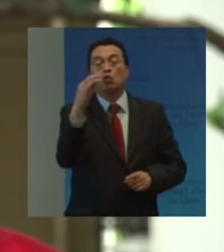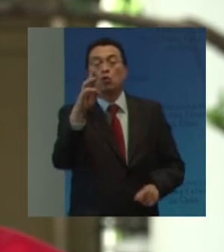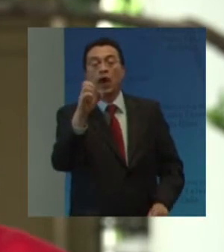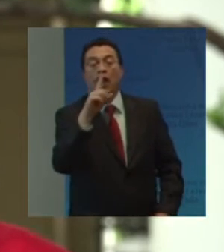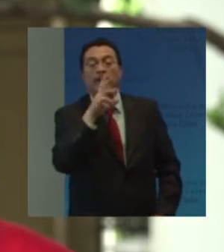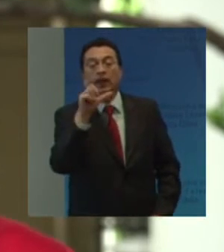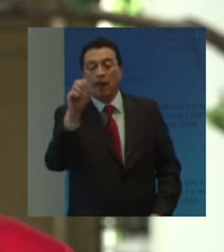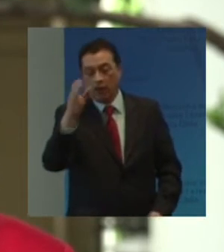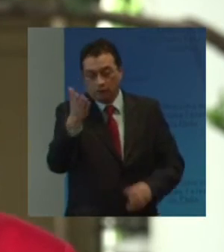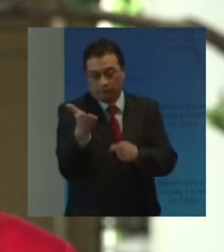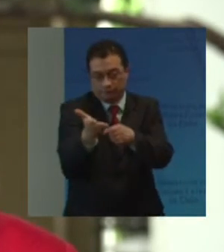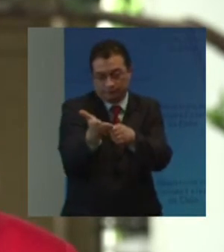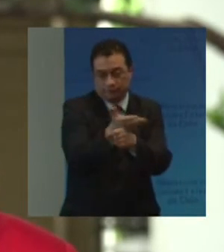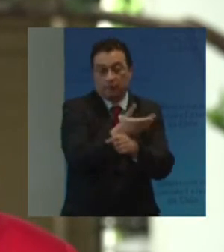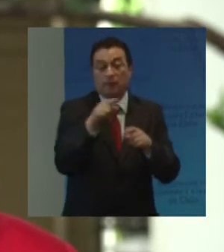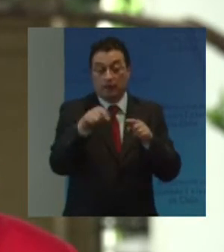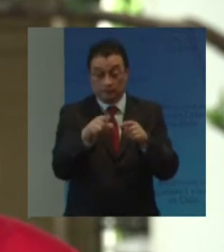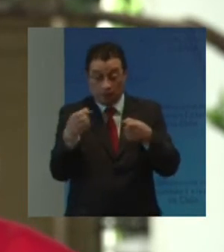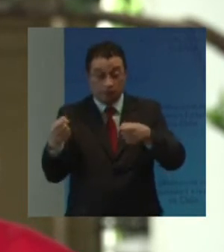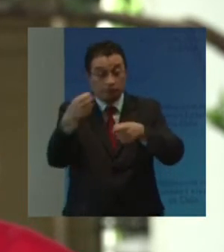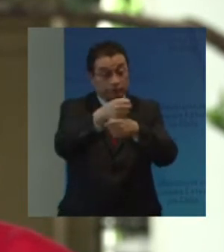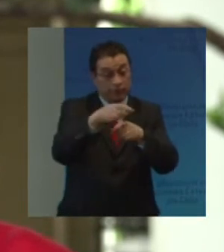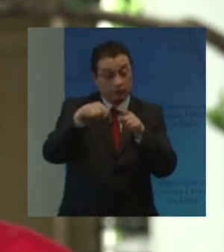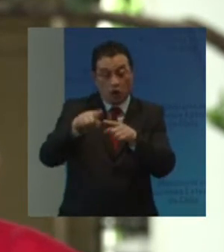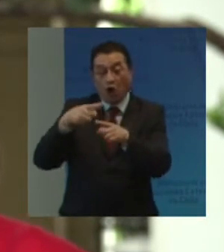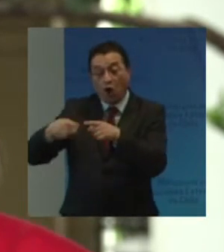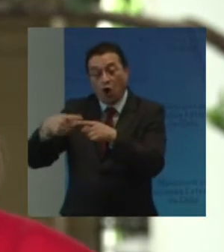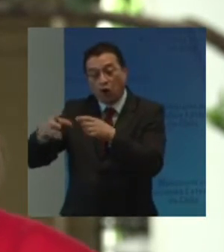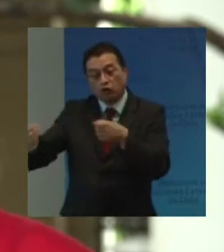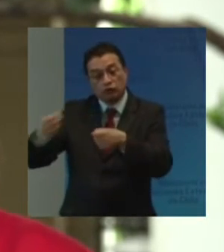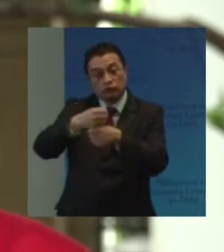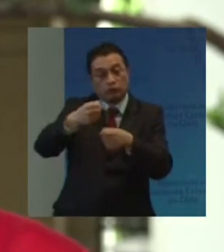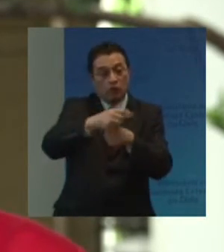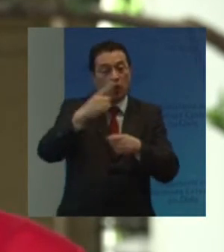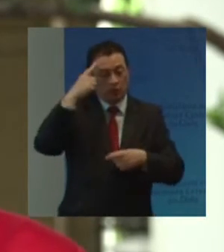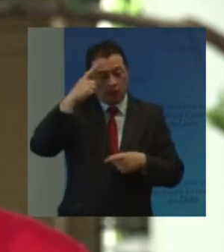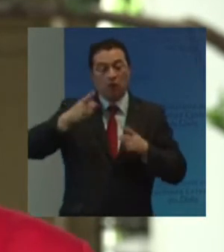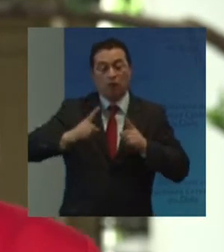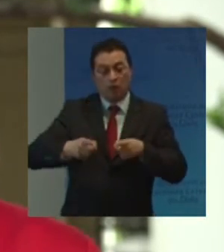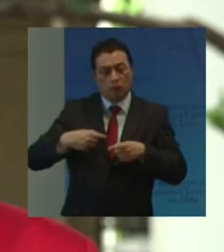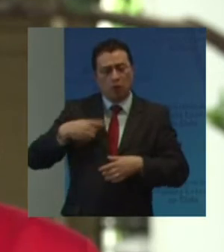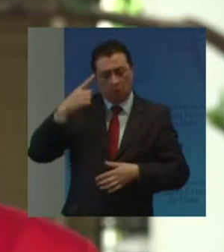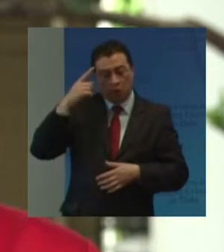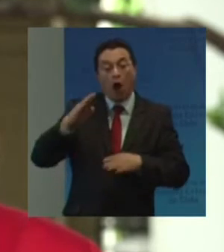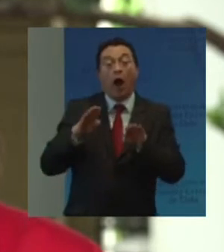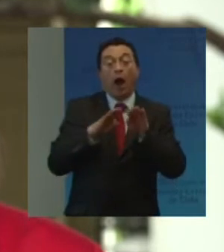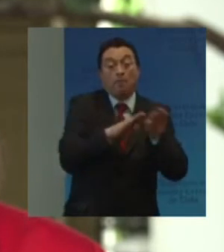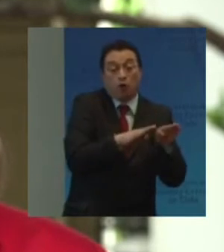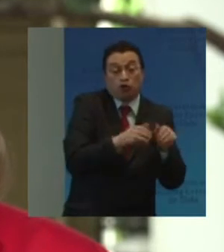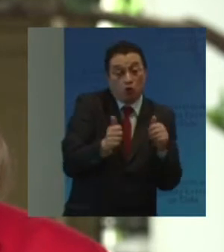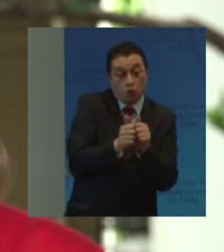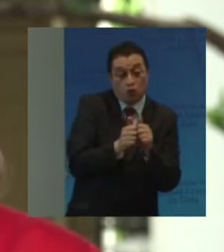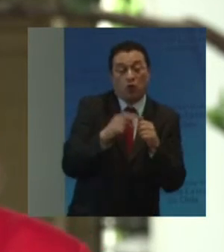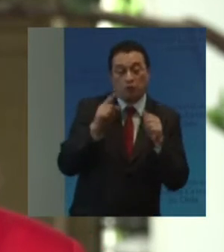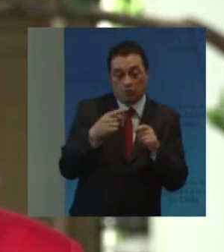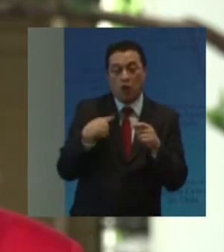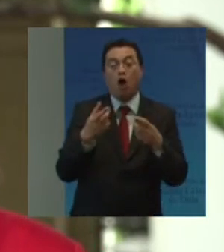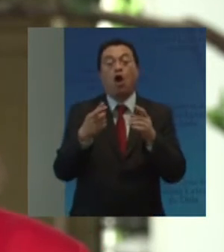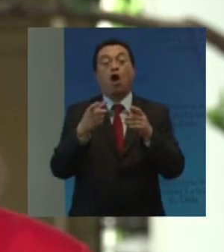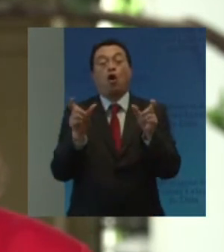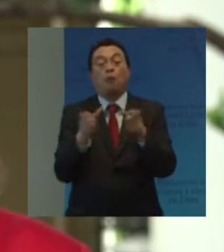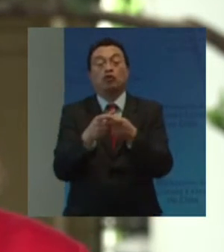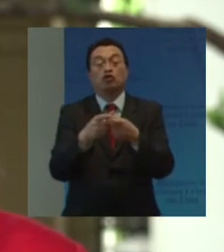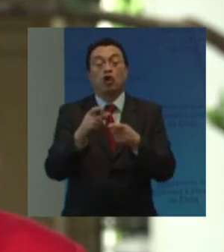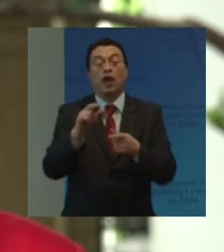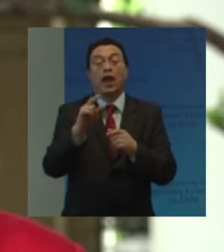vez Para promover La sustitución De dichas figuras Por alternativa De toma de decisiones Con apoyo Se solicitó A la Comisión Interamericana De